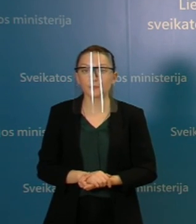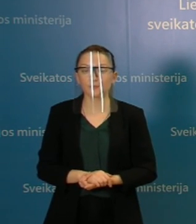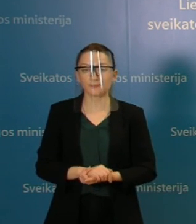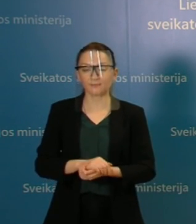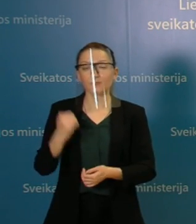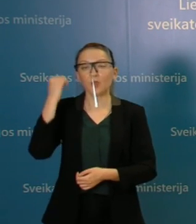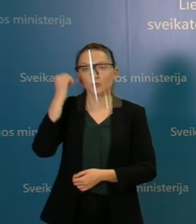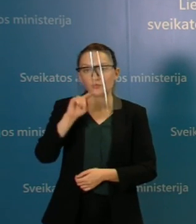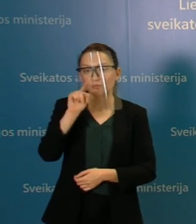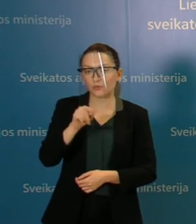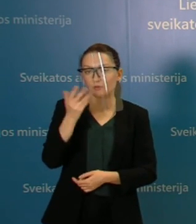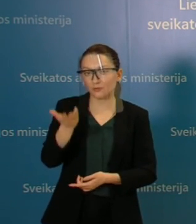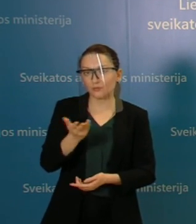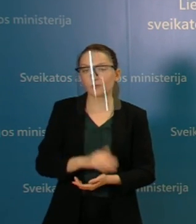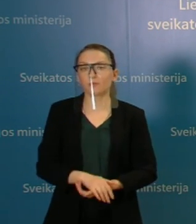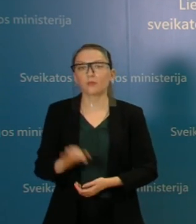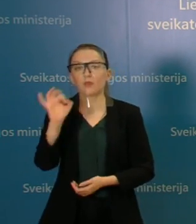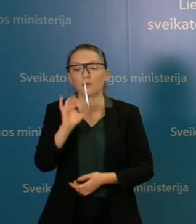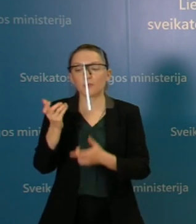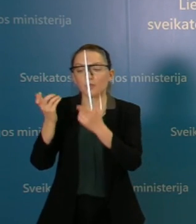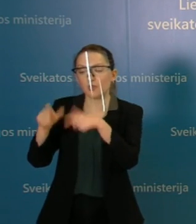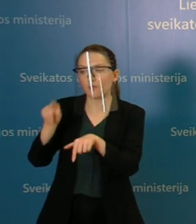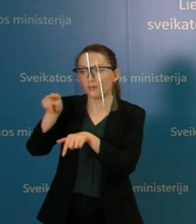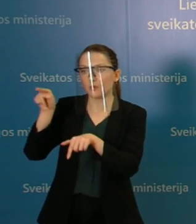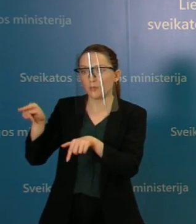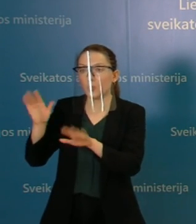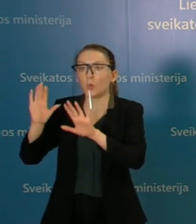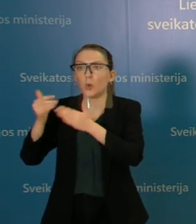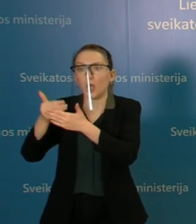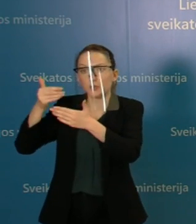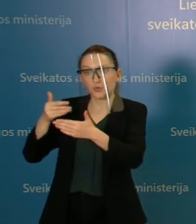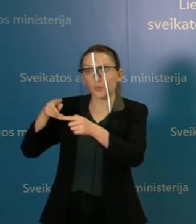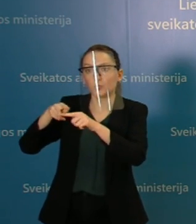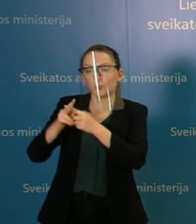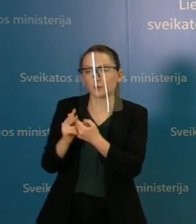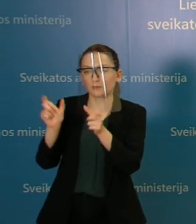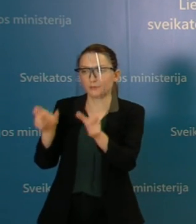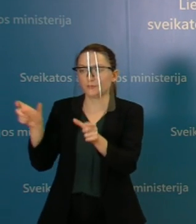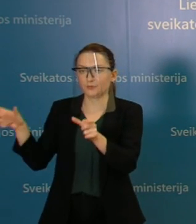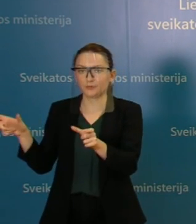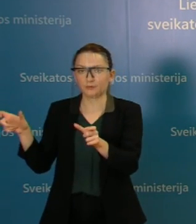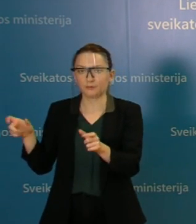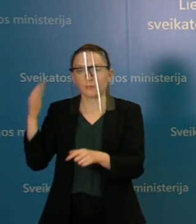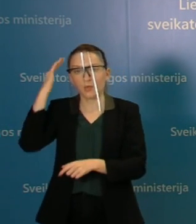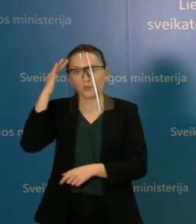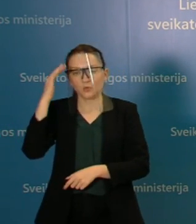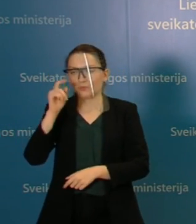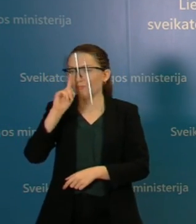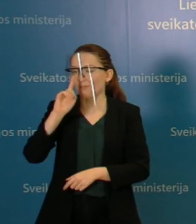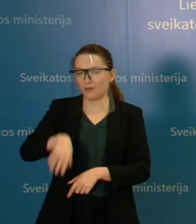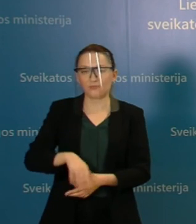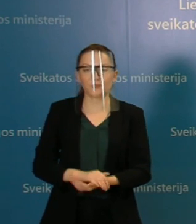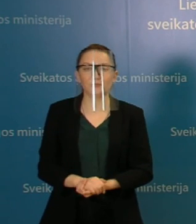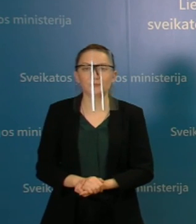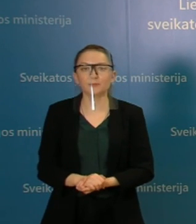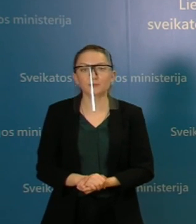Ačiū už klausimus. Dėl savivaldybių, kad būtų anksčiau nutrauktas karantinas, manau, jokių tikimybės.